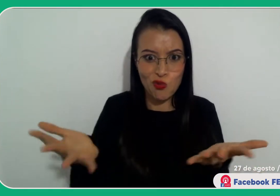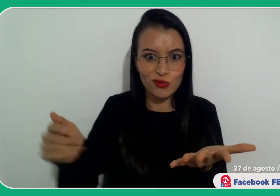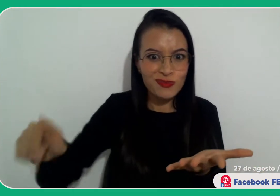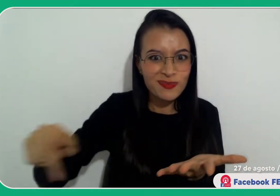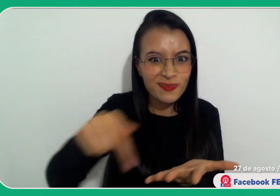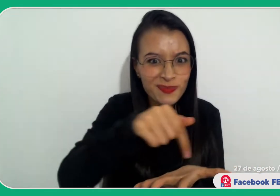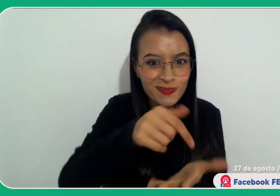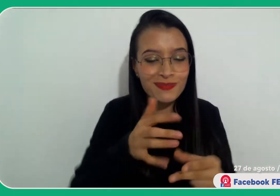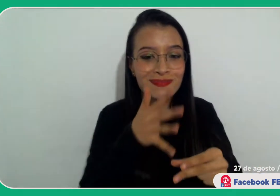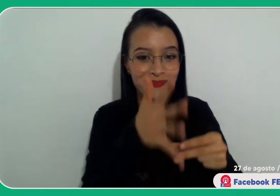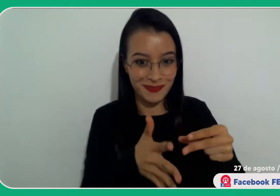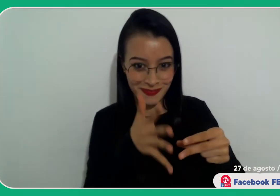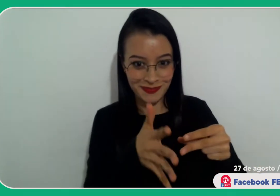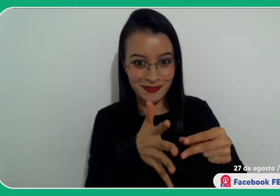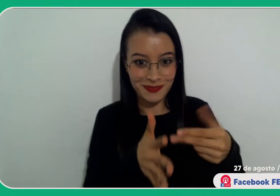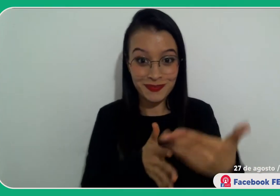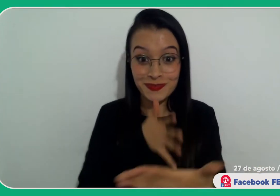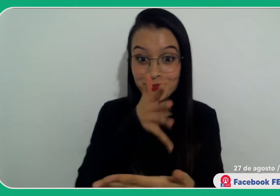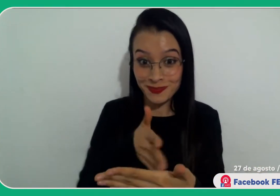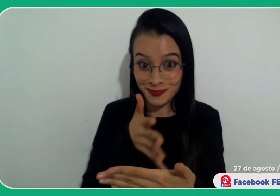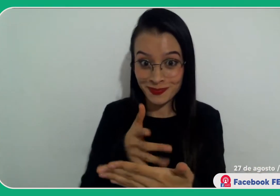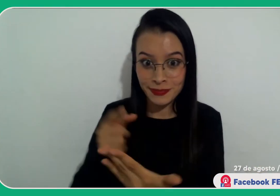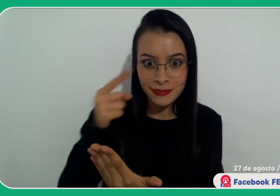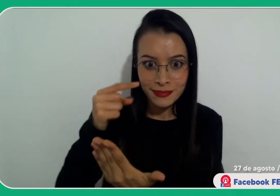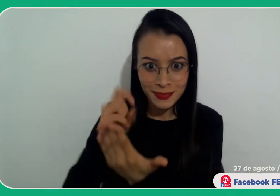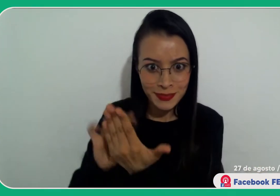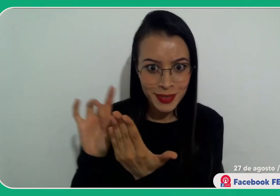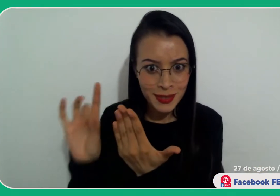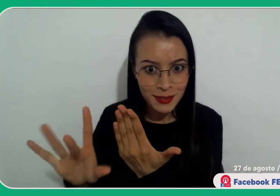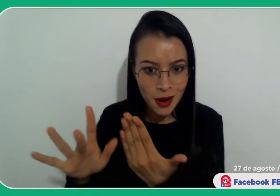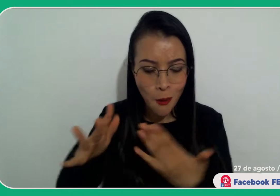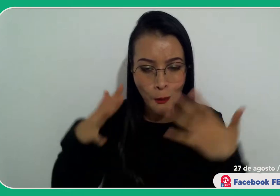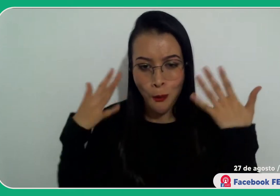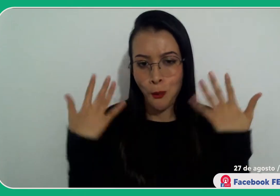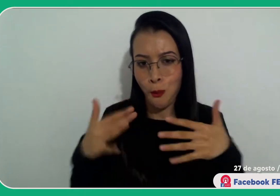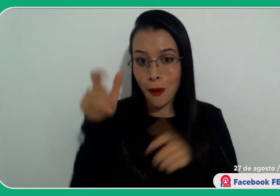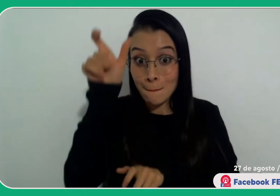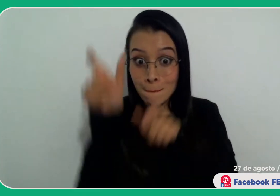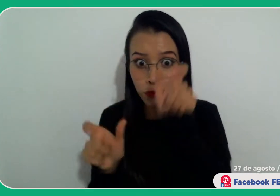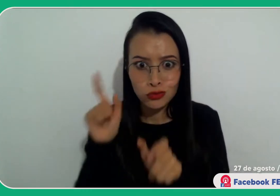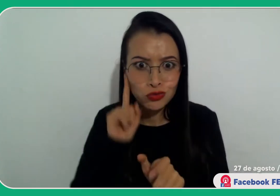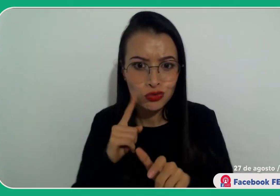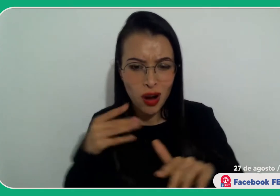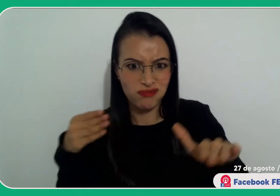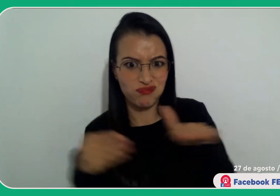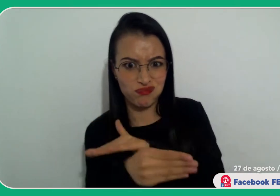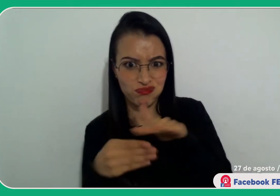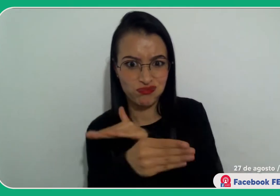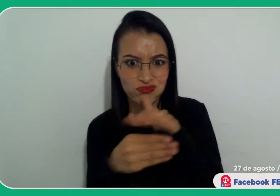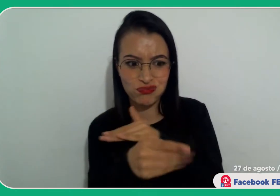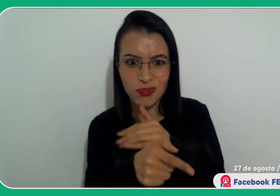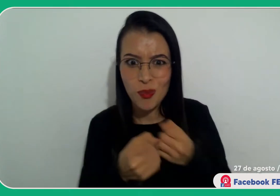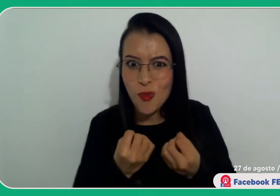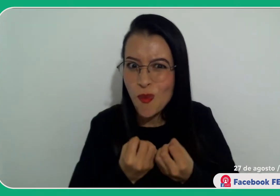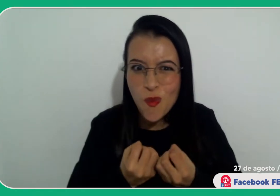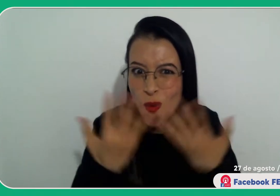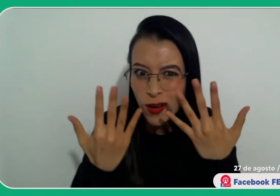de Llamadas, Ciel y Videomensajes por WhatsApp. ¡Uy! ¿Quieren saber cuántos servicios se han realizado hasta la fecha?